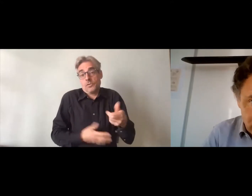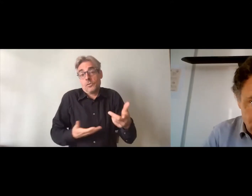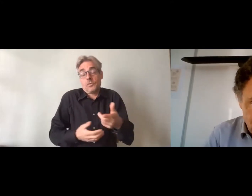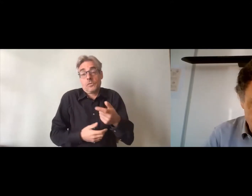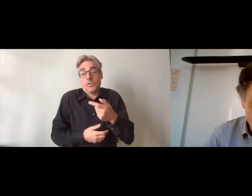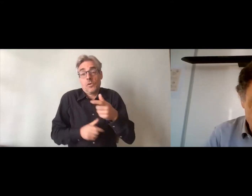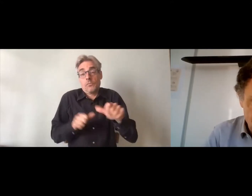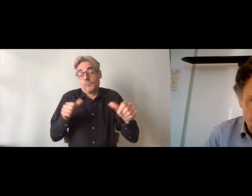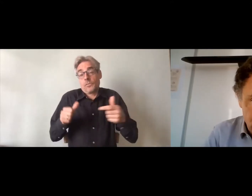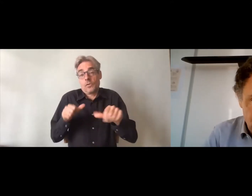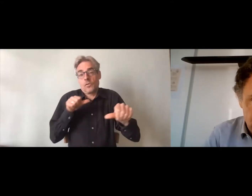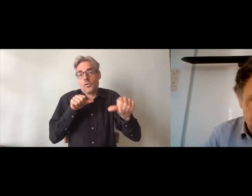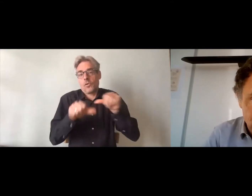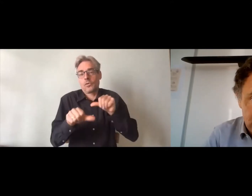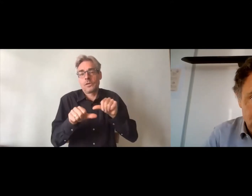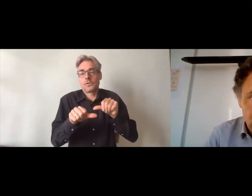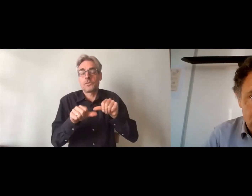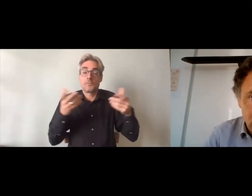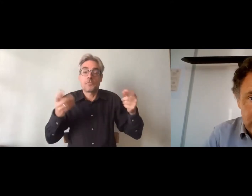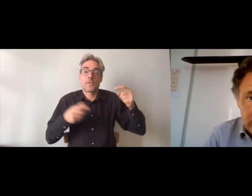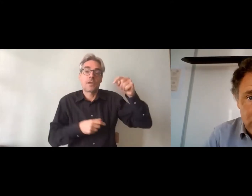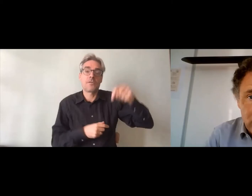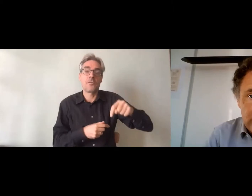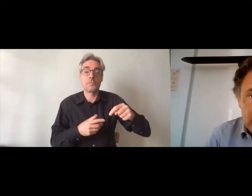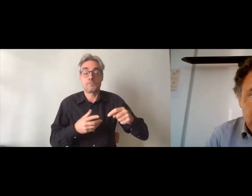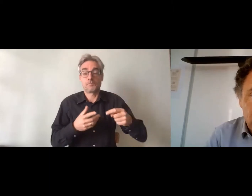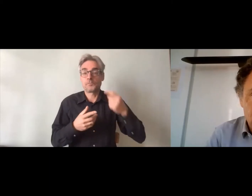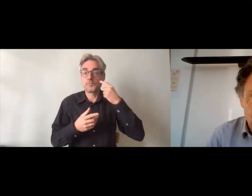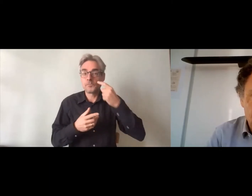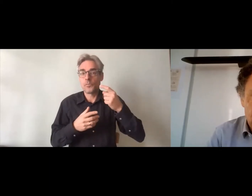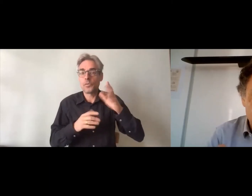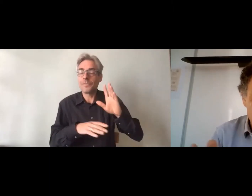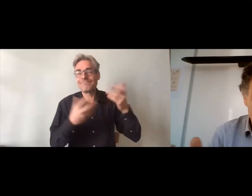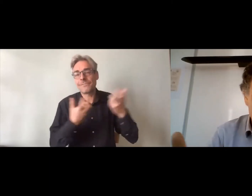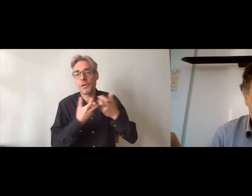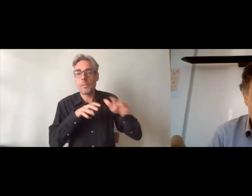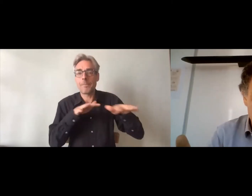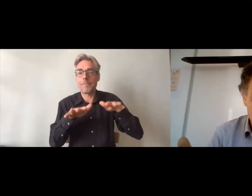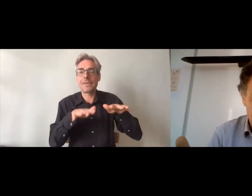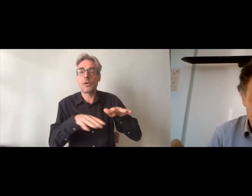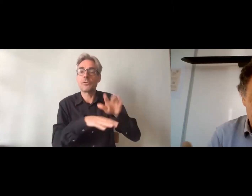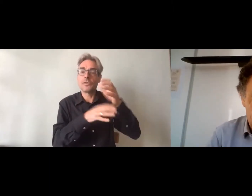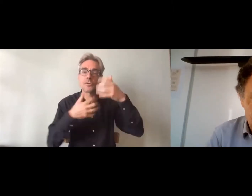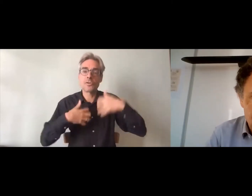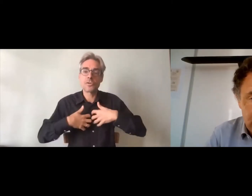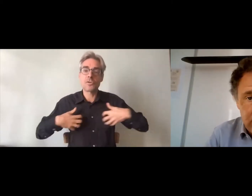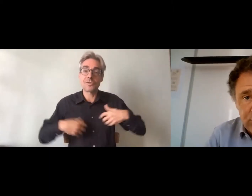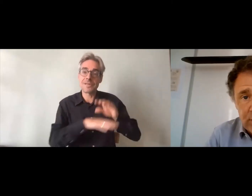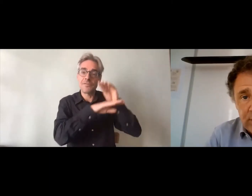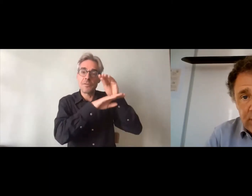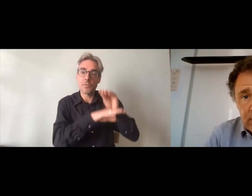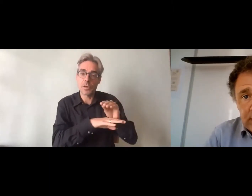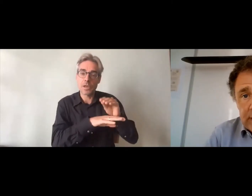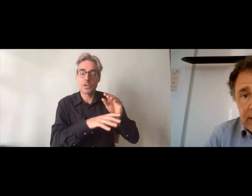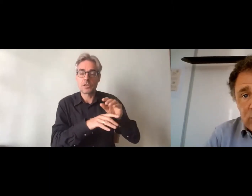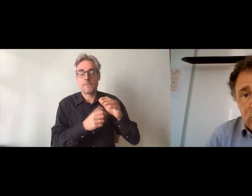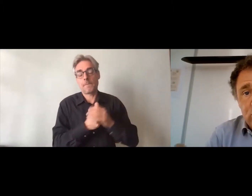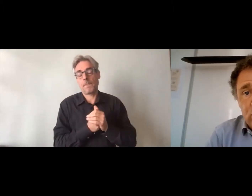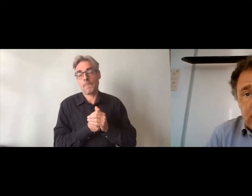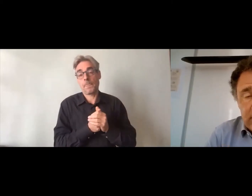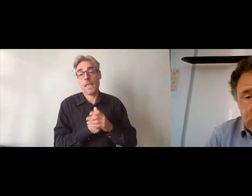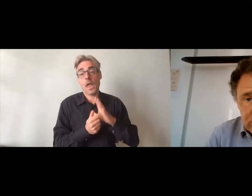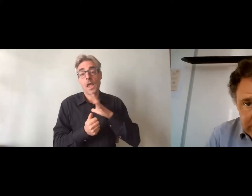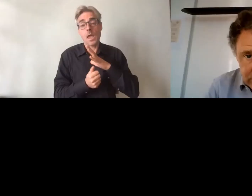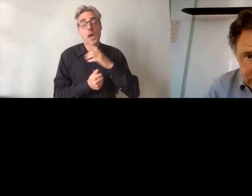cette méthode, pour être un peu les garants de la méthode scientifique à travers la recherche, il y a